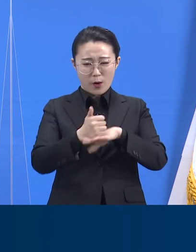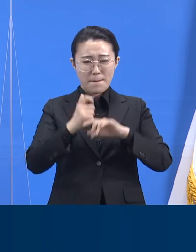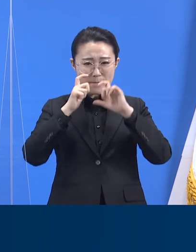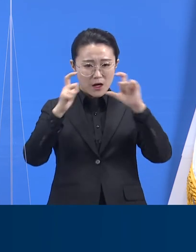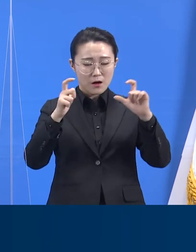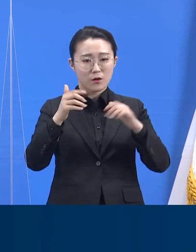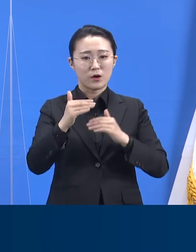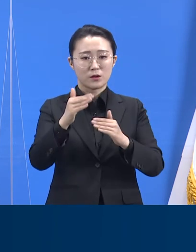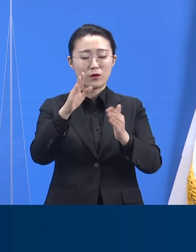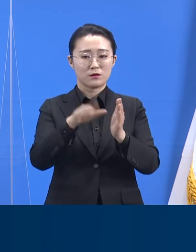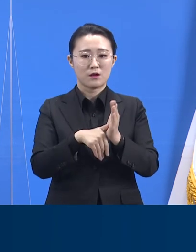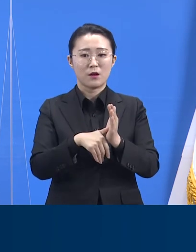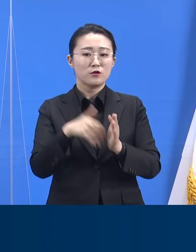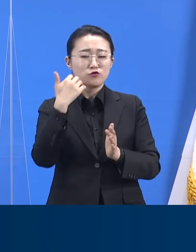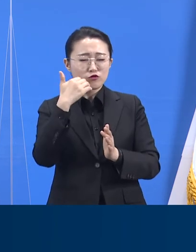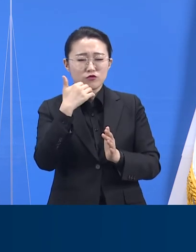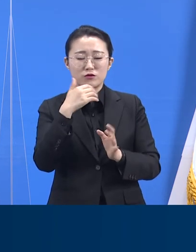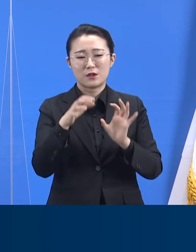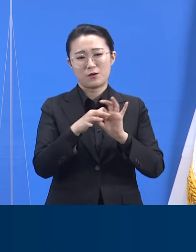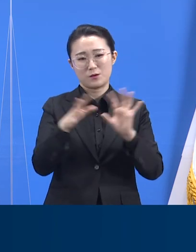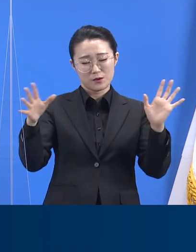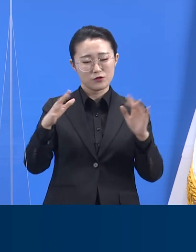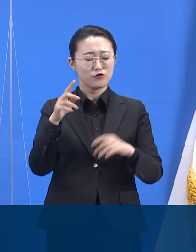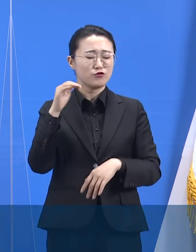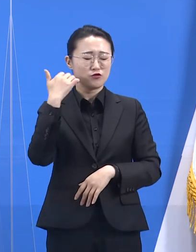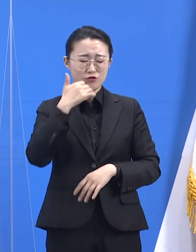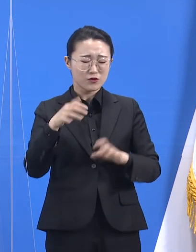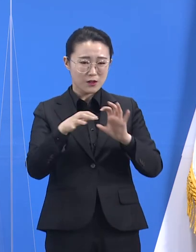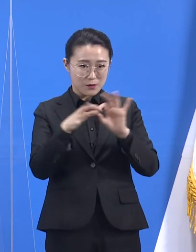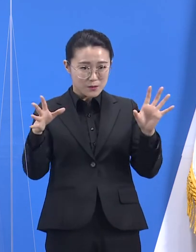증상이 있다면 주저하지 말고 검사를 받으십시오.